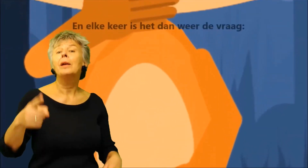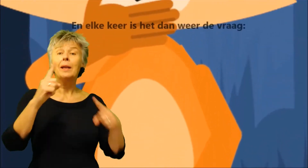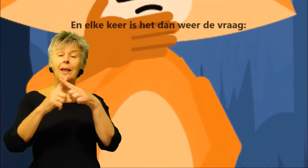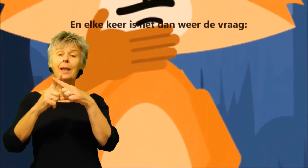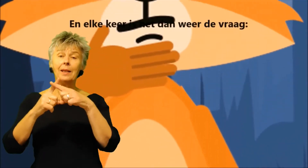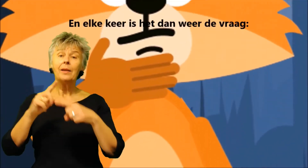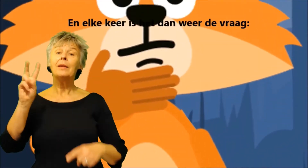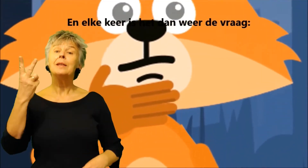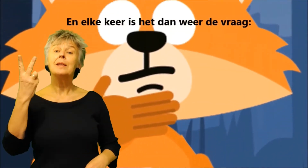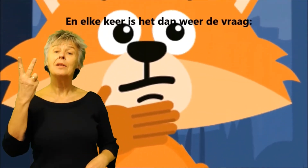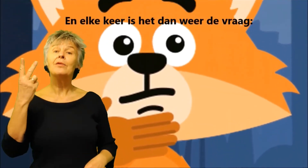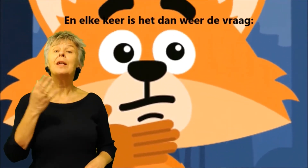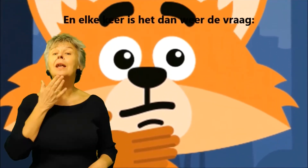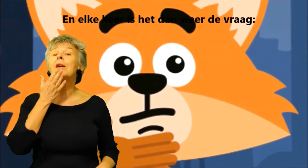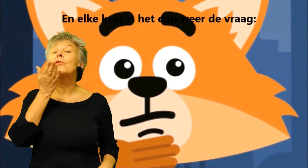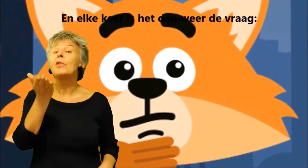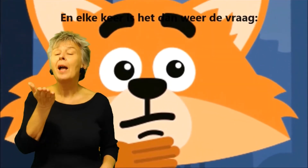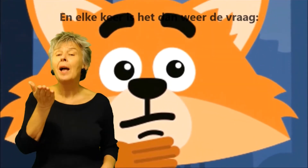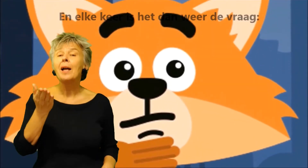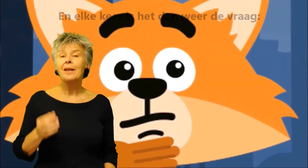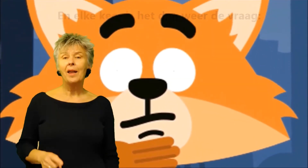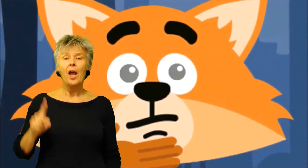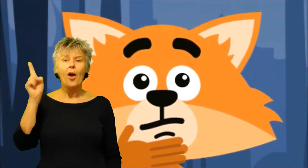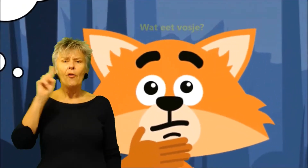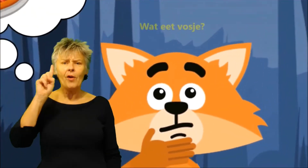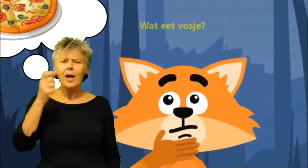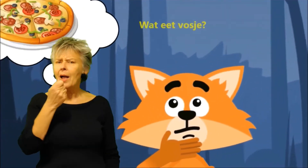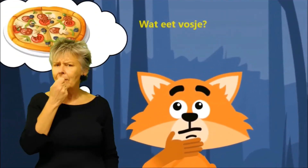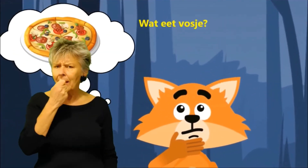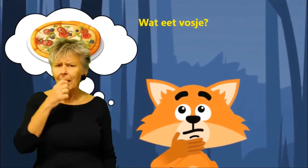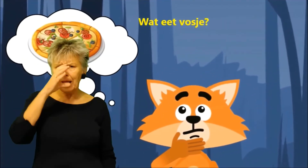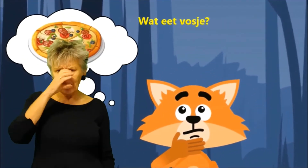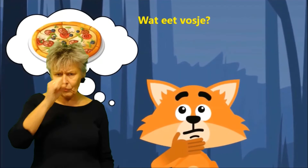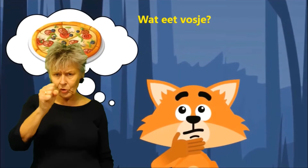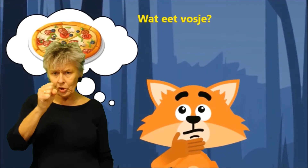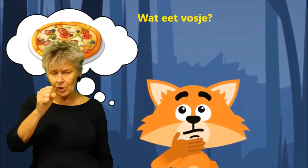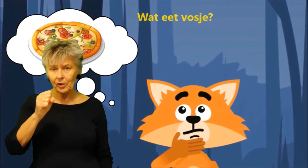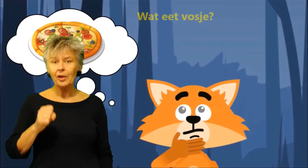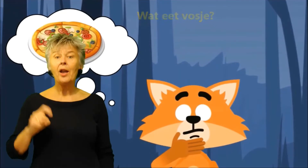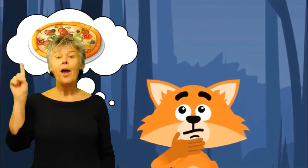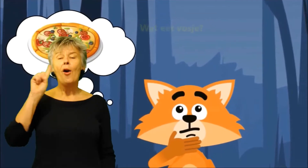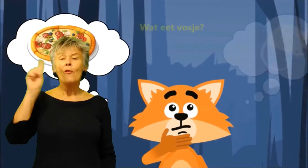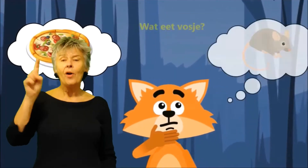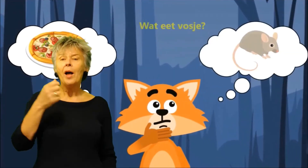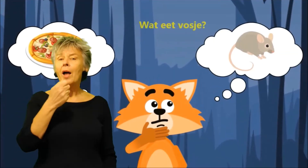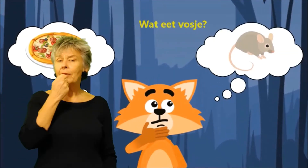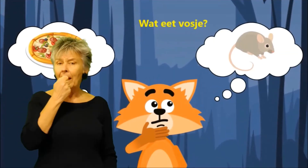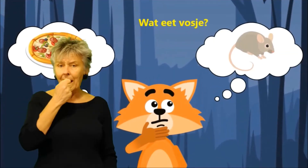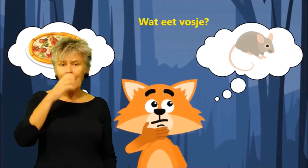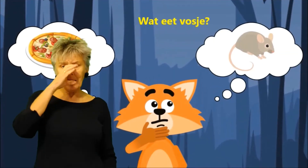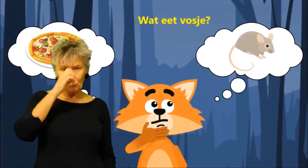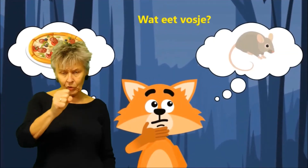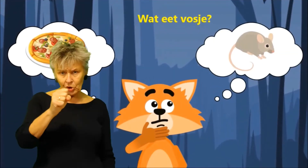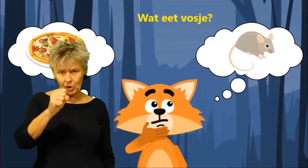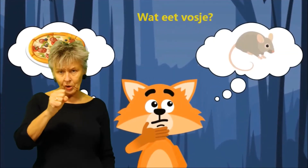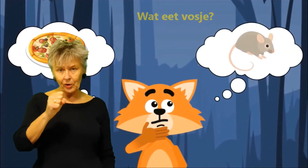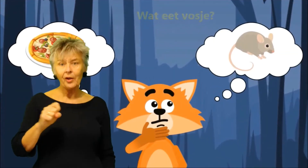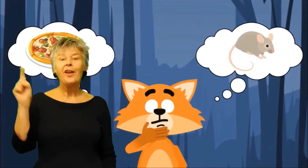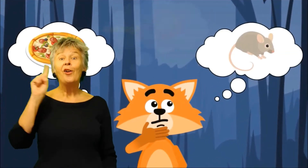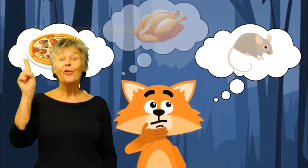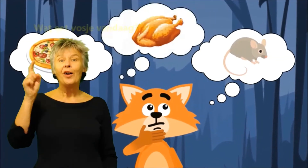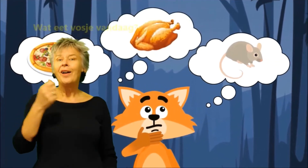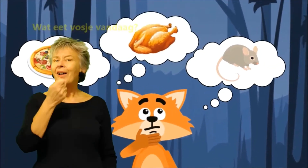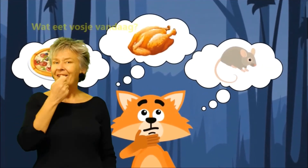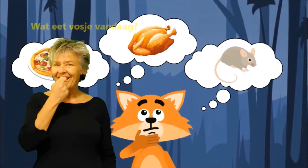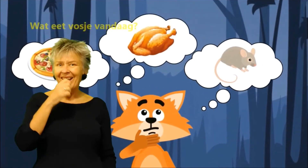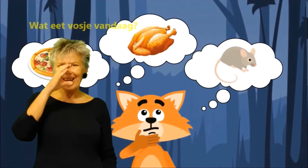elke keer dan is het weer de vraag Wat eet Vosje? Wat eet Vosje?